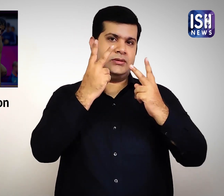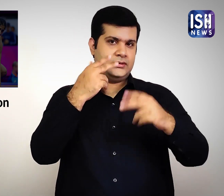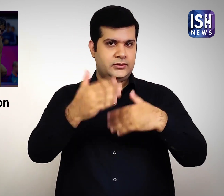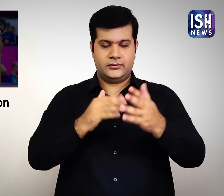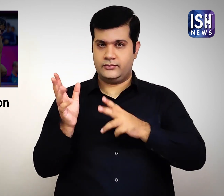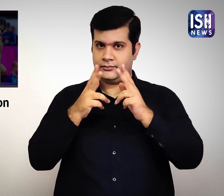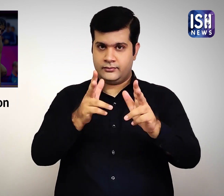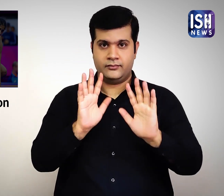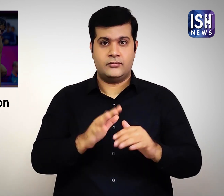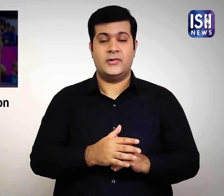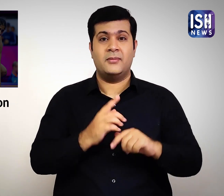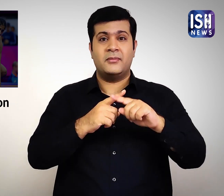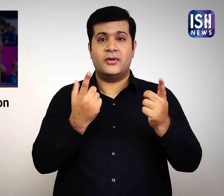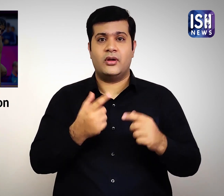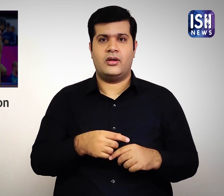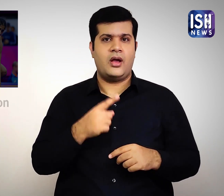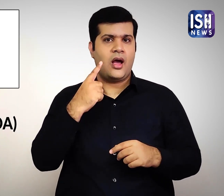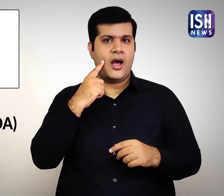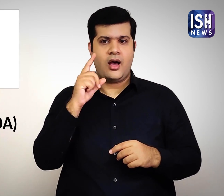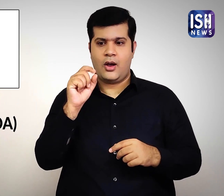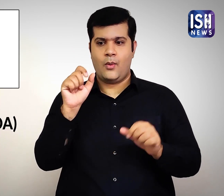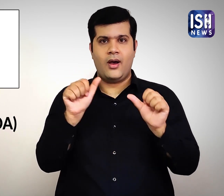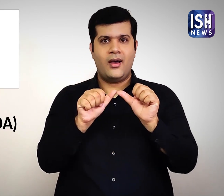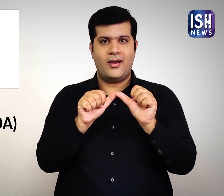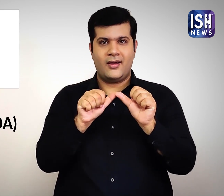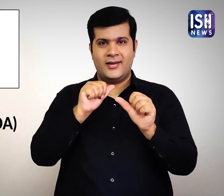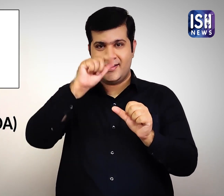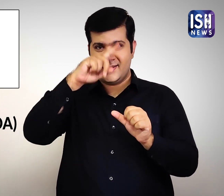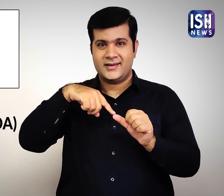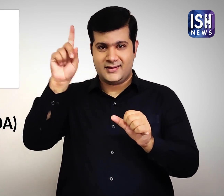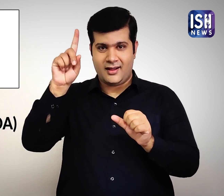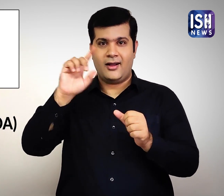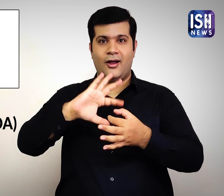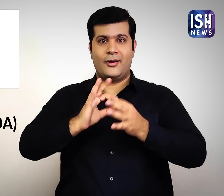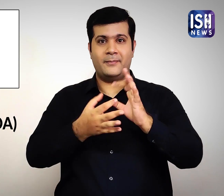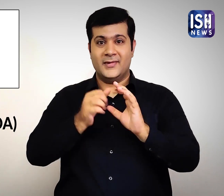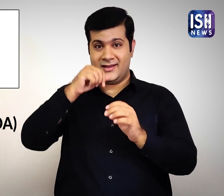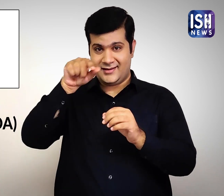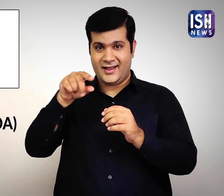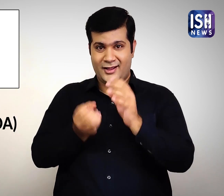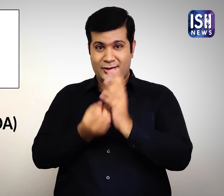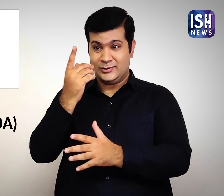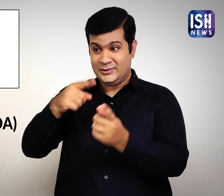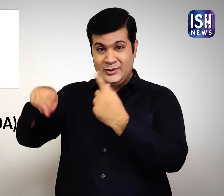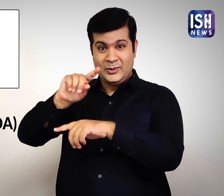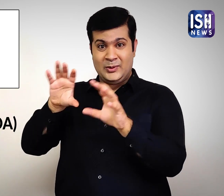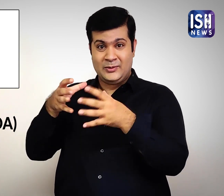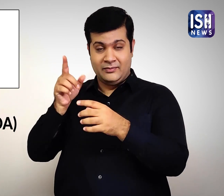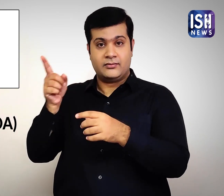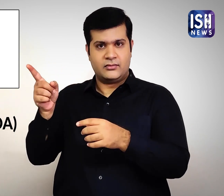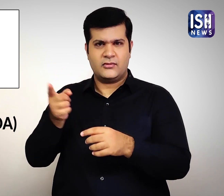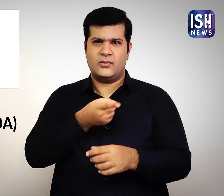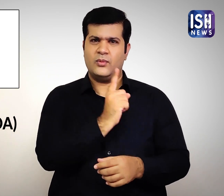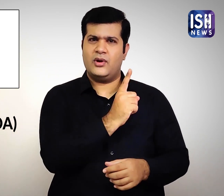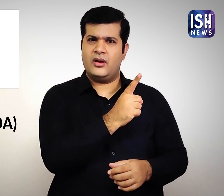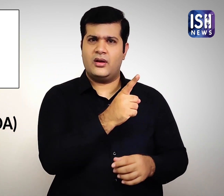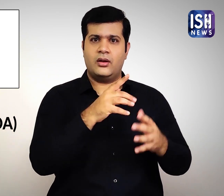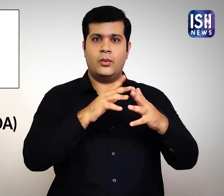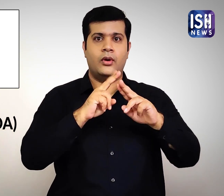जवाब नहीं देती है, तो प्रतिबंद आजीवन रहेगा। WFI को IOA भारत